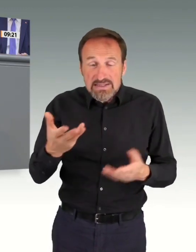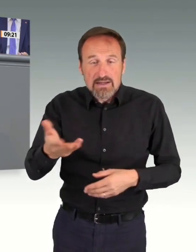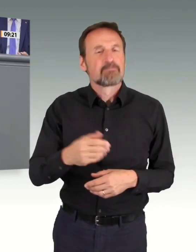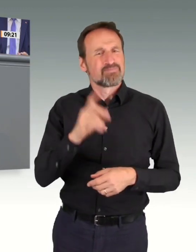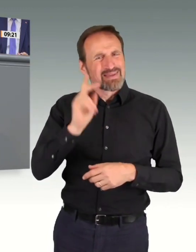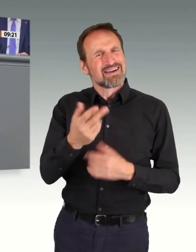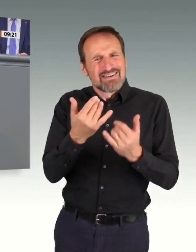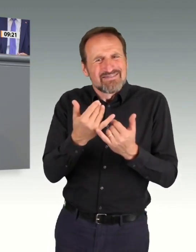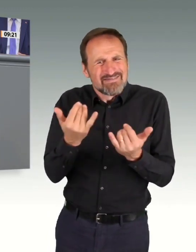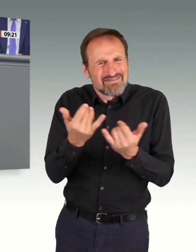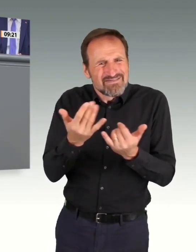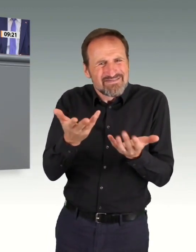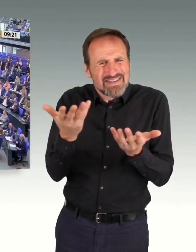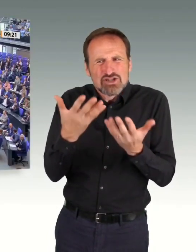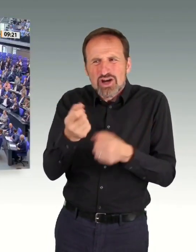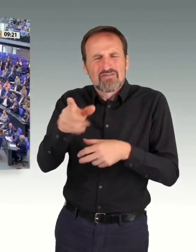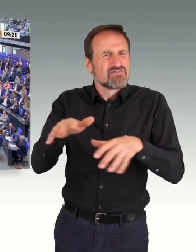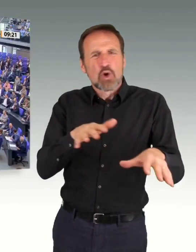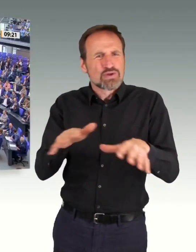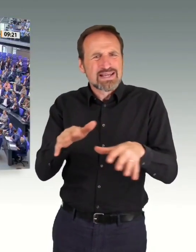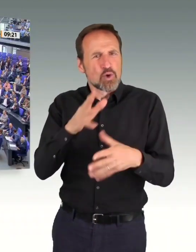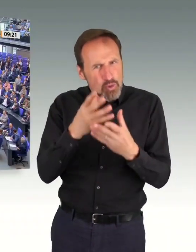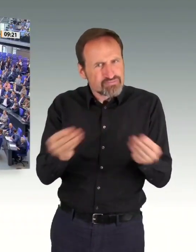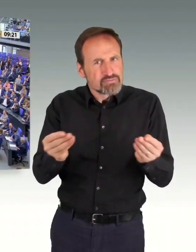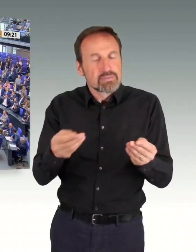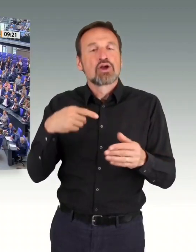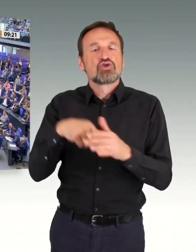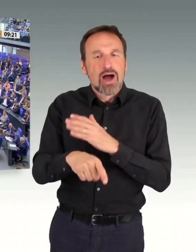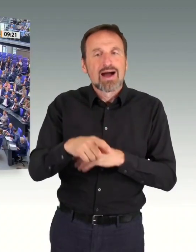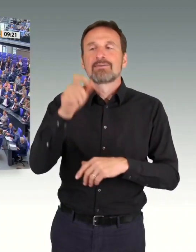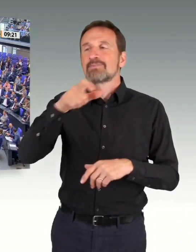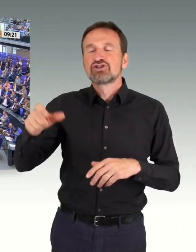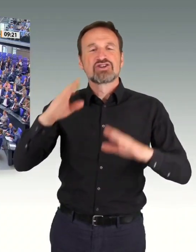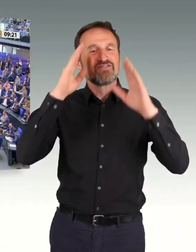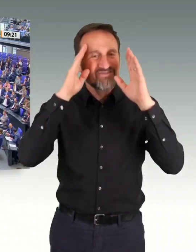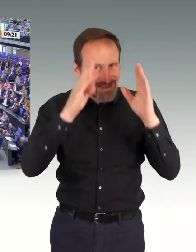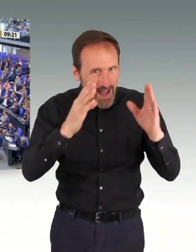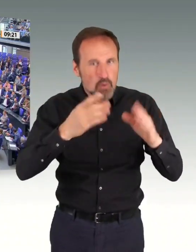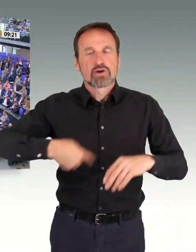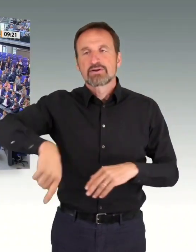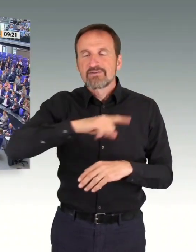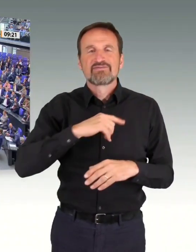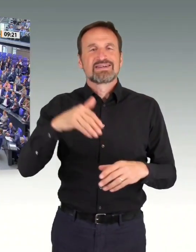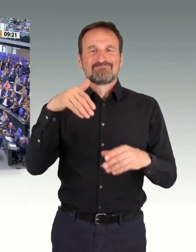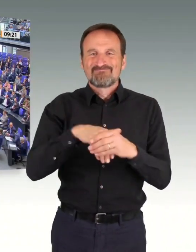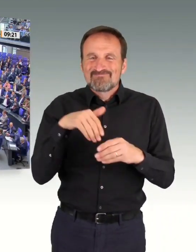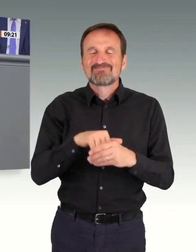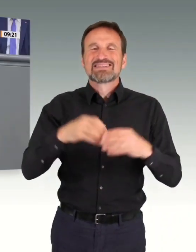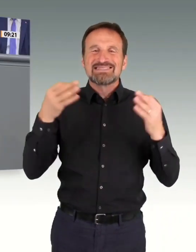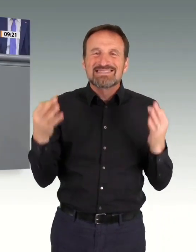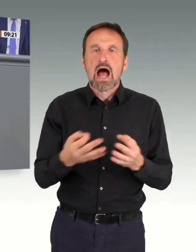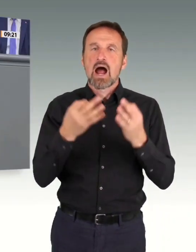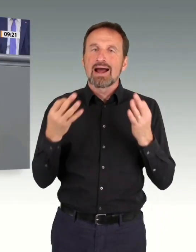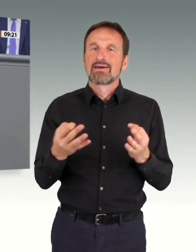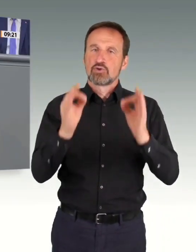Freundinnen und Freunde, meine lieben Kolleginnen und Kollegen. Und für diese gute Lösung in der Sache sorgt das